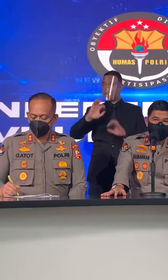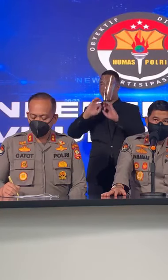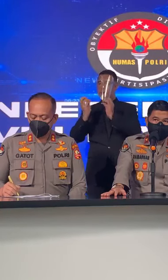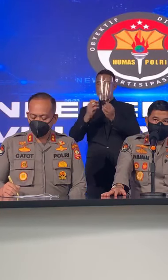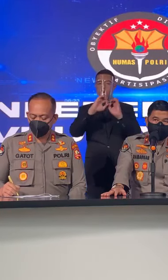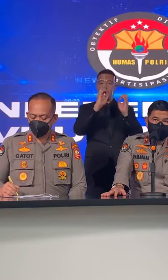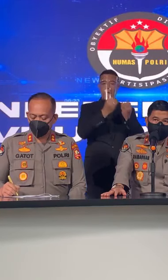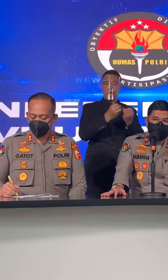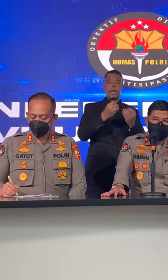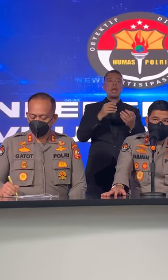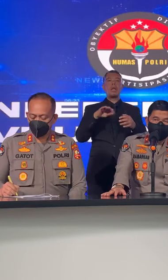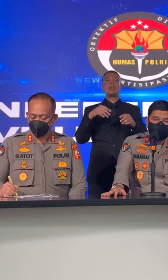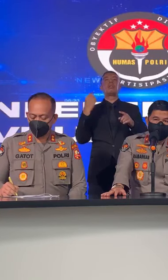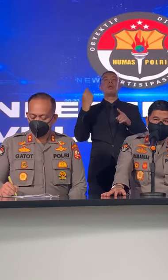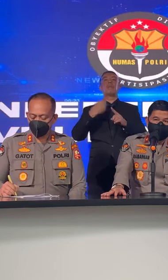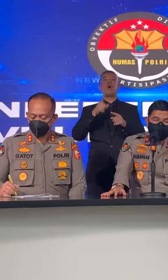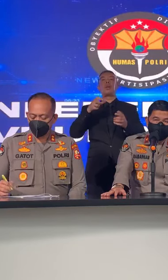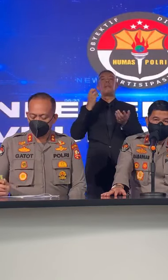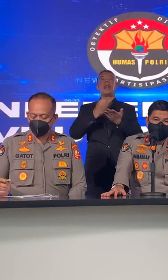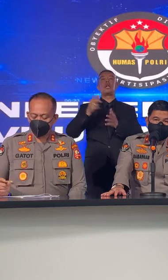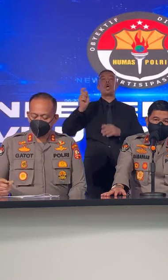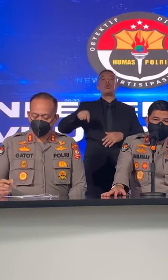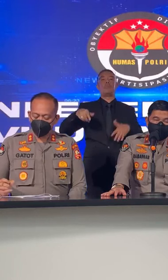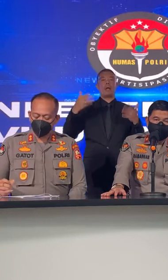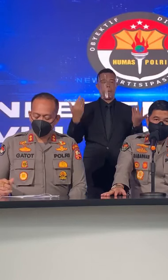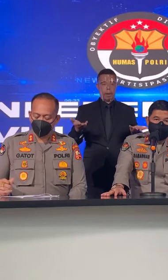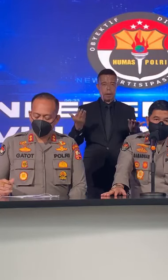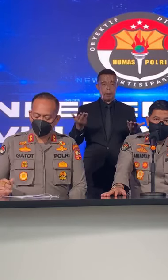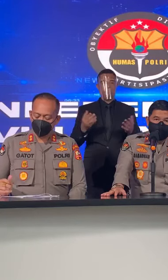Apalagi Pelanggaran Hukum Ya